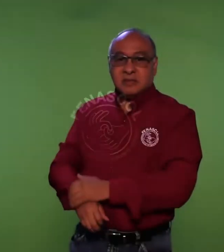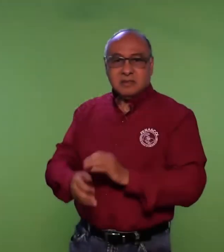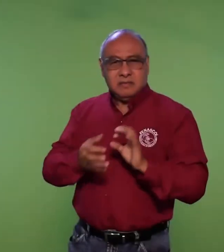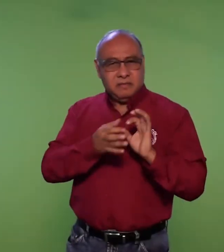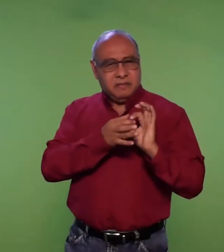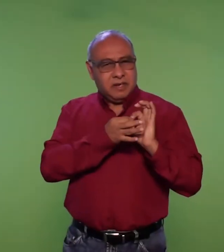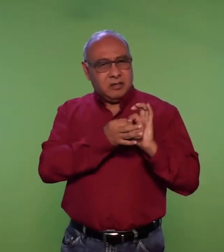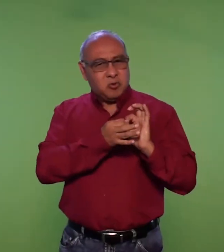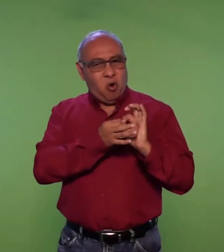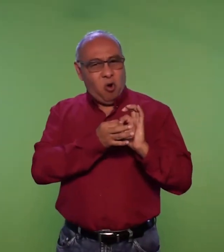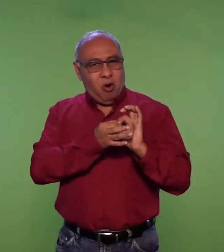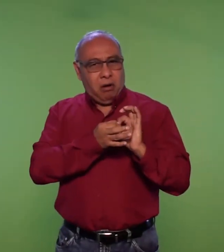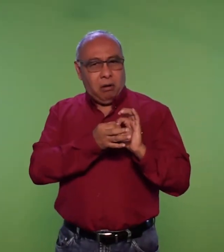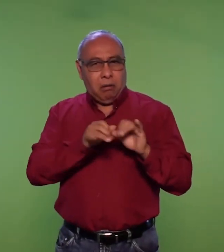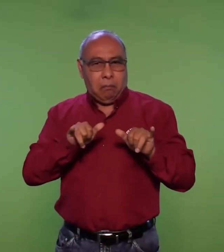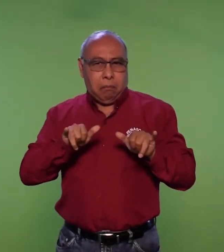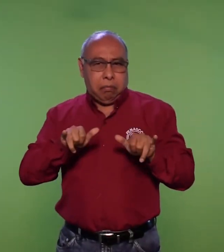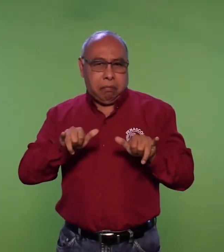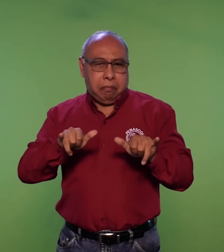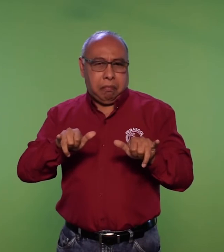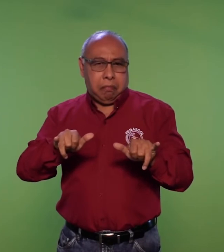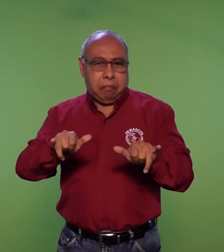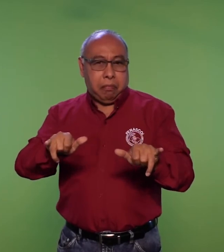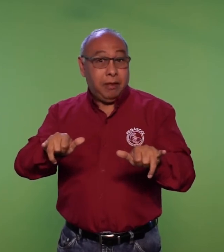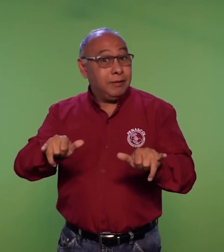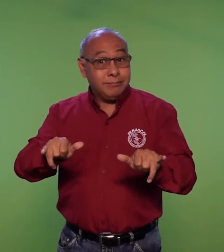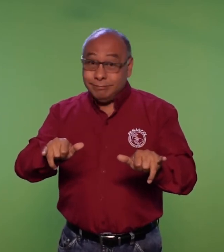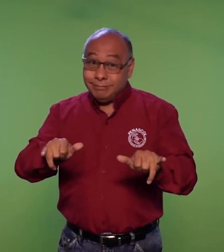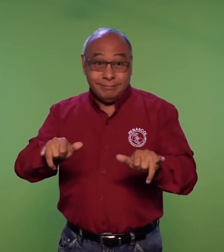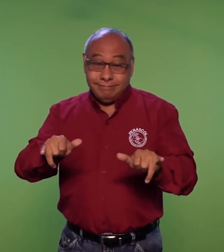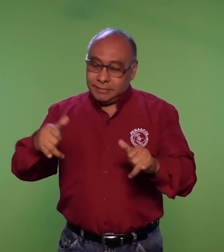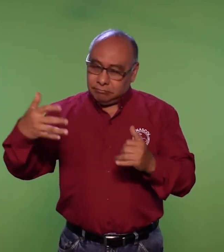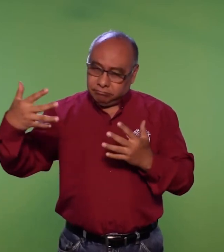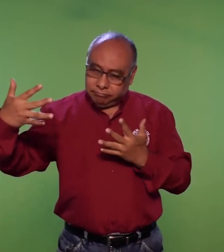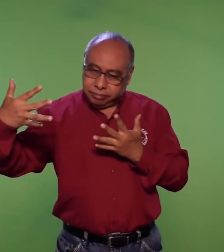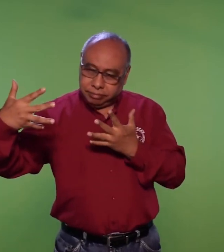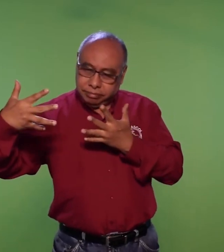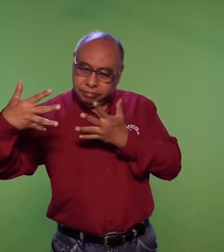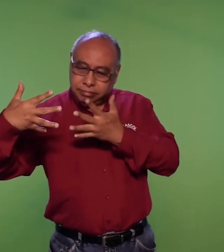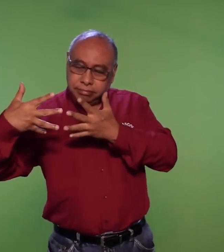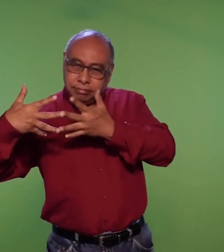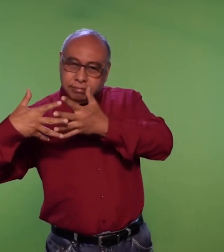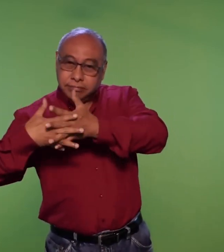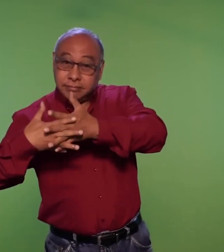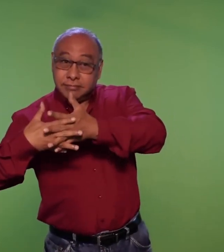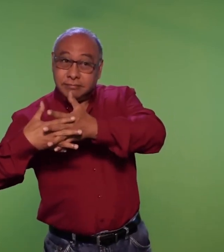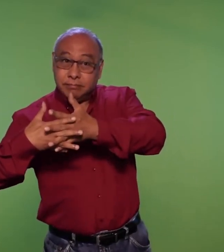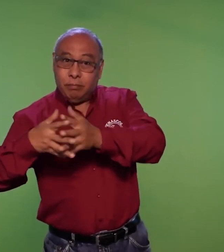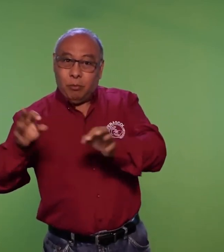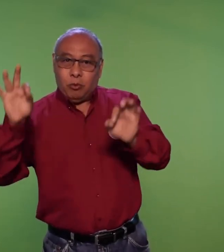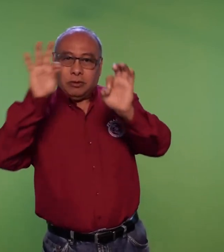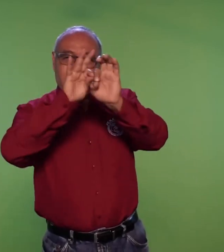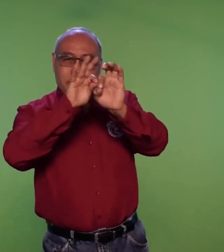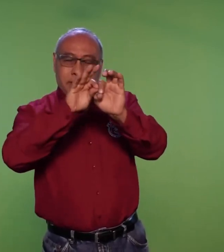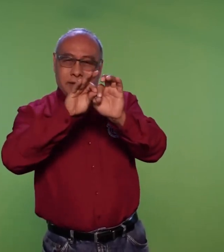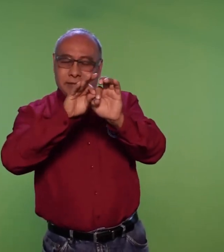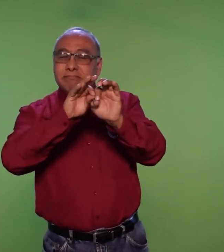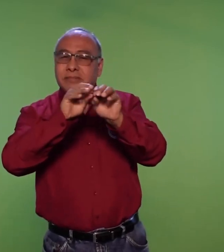y en penascool no nos quedamos atrás nos adaptamos al cambio porque